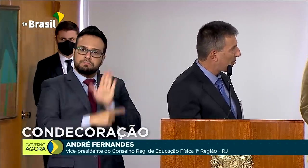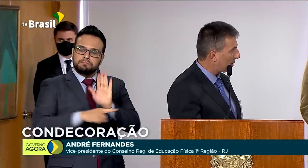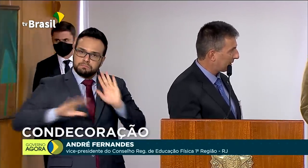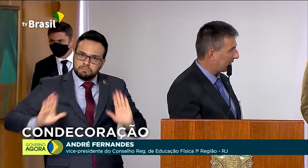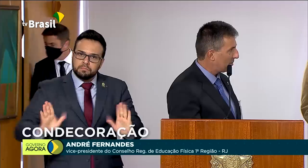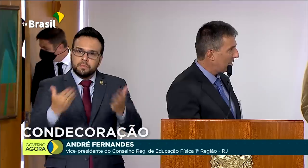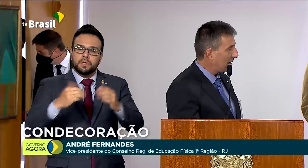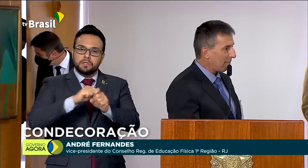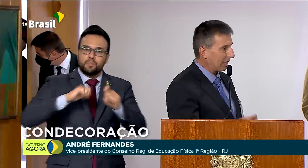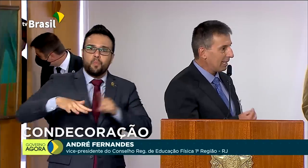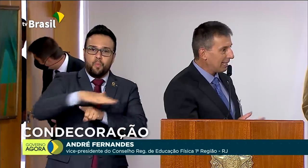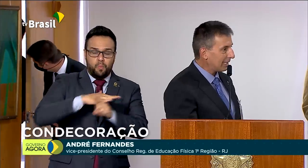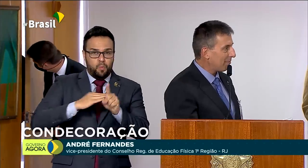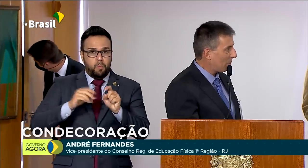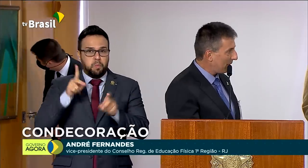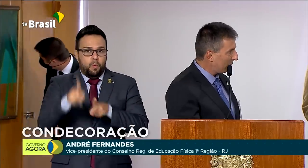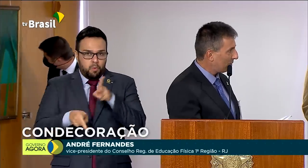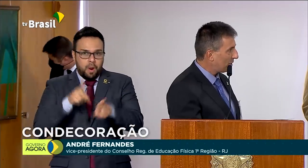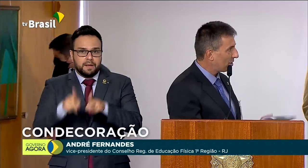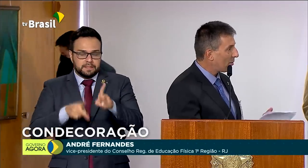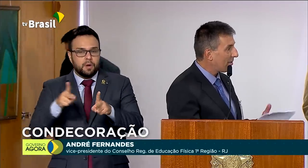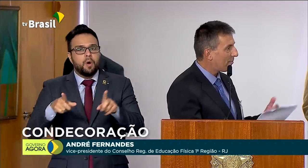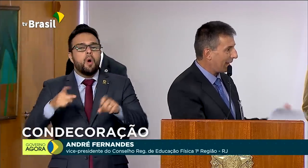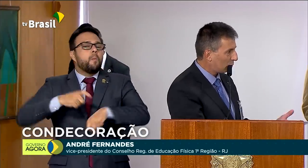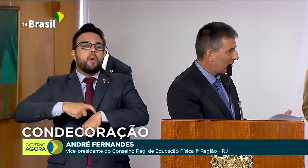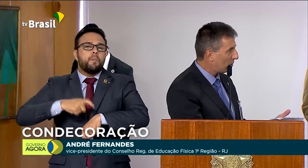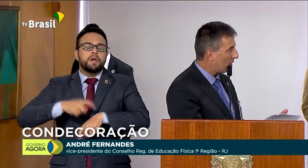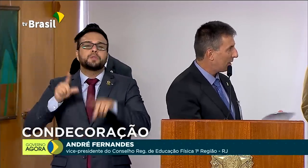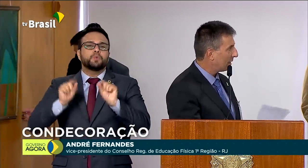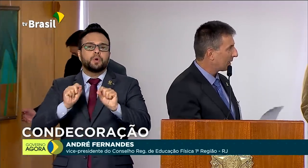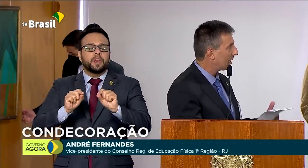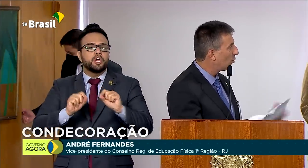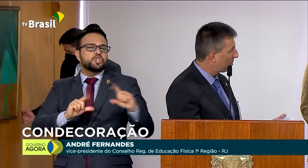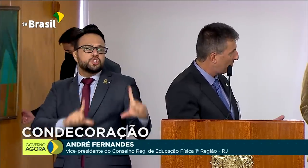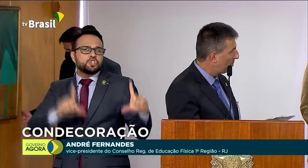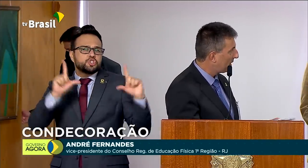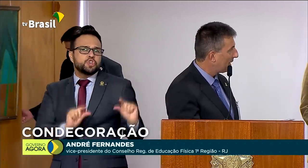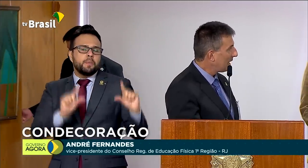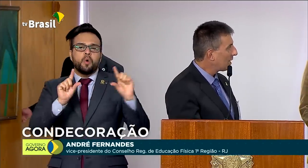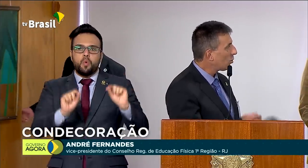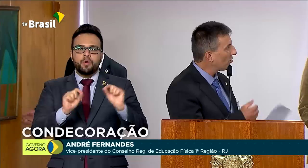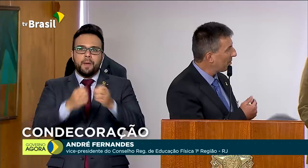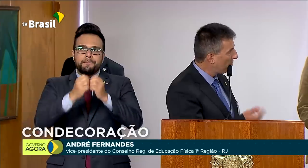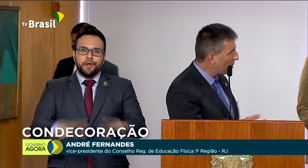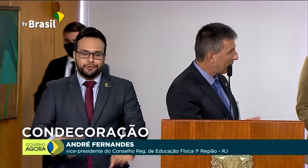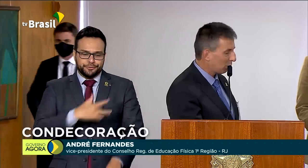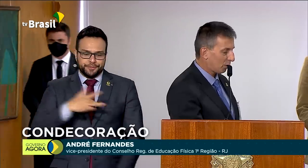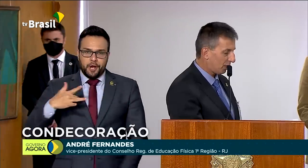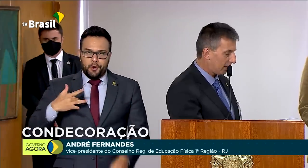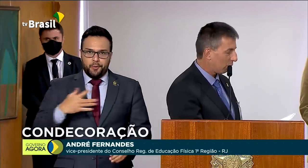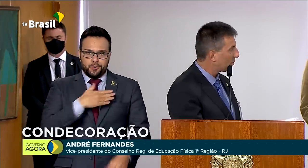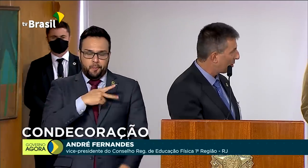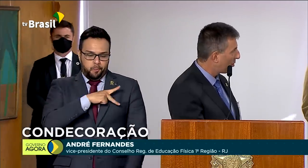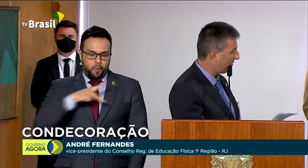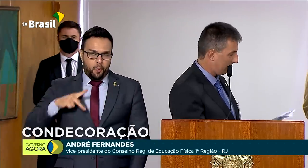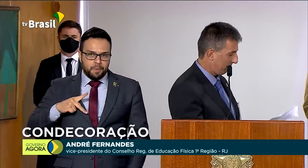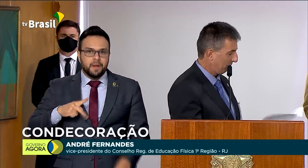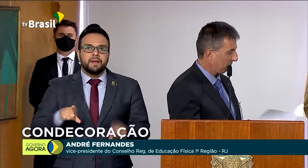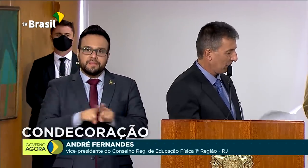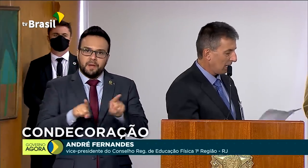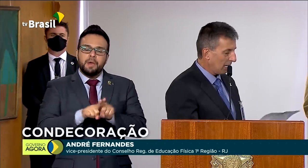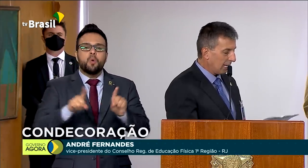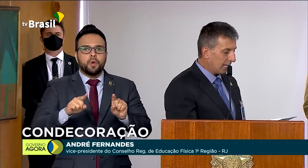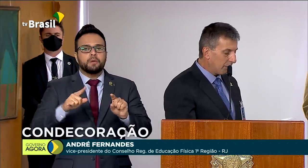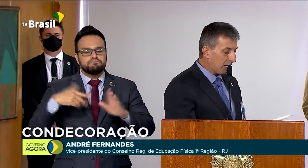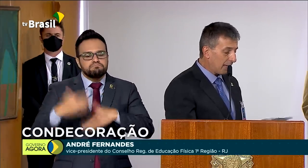de toda uma população, para que nesse momento a gente tenha um impacto menor na saúde pública e contribua para o sucesso do seu governo.